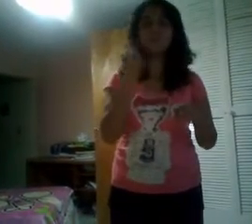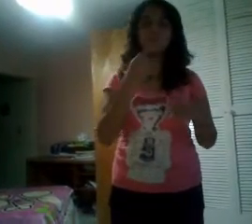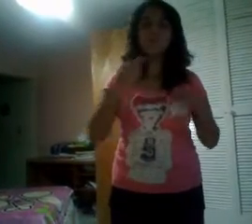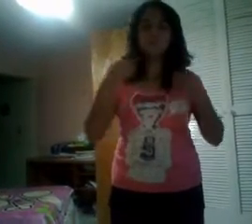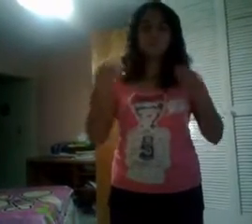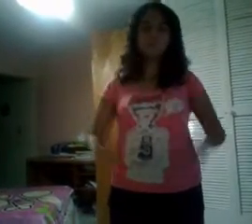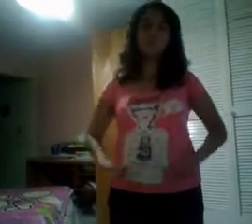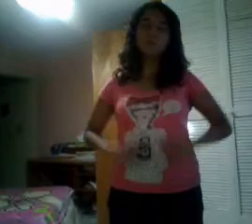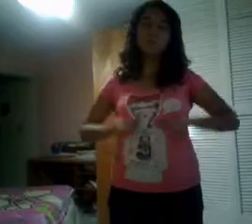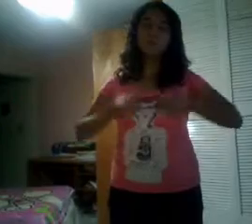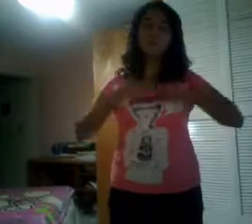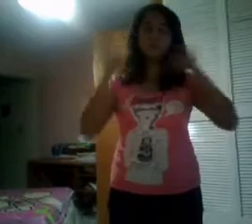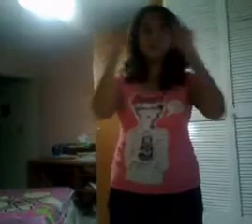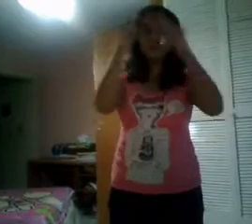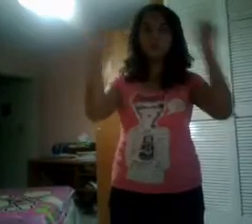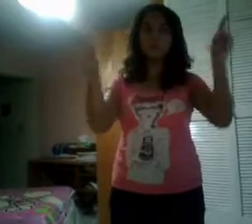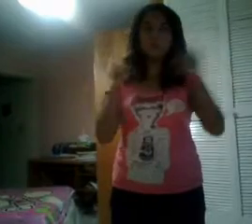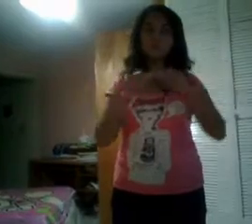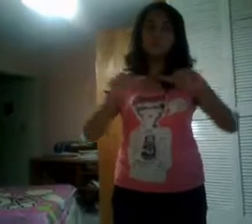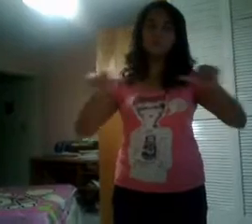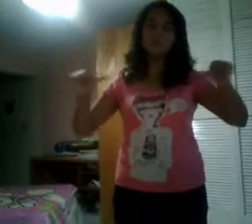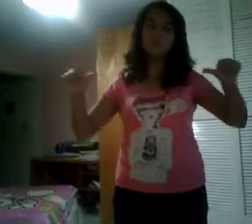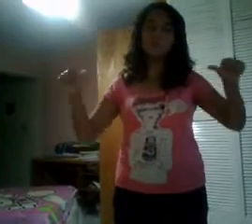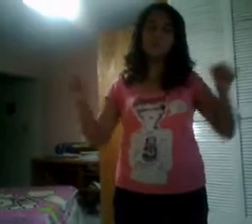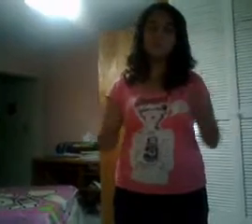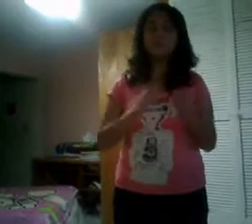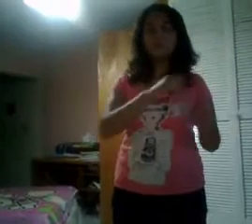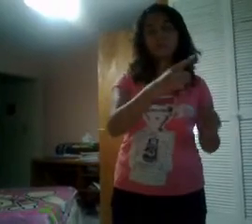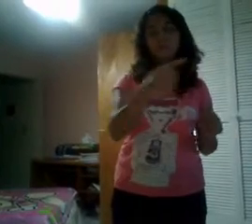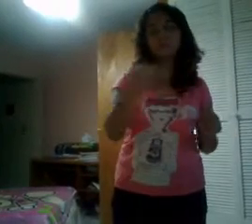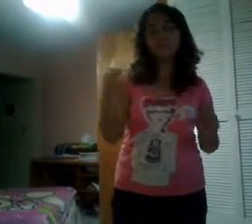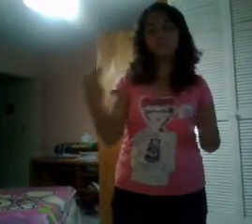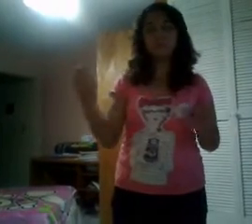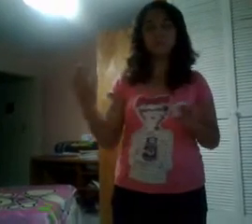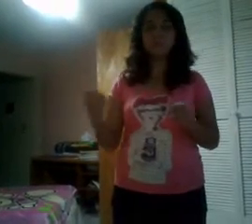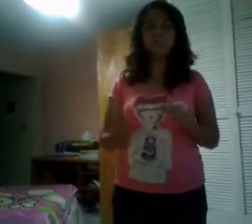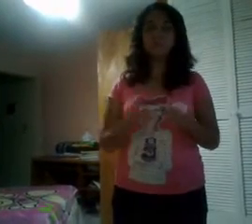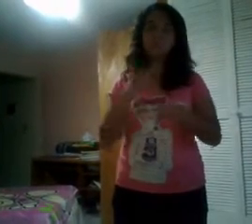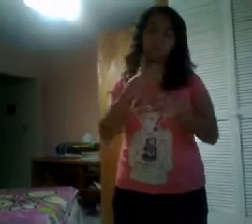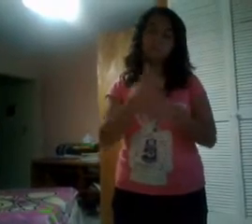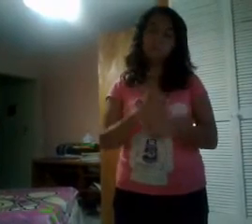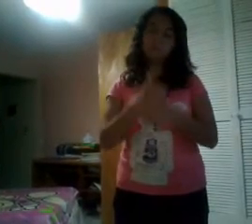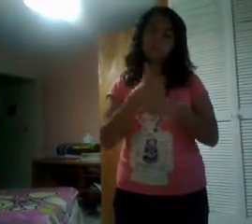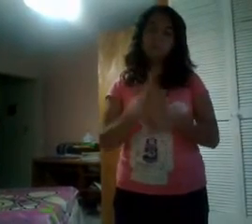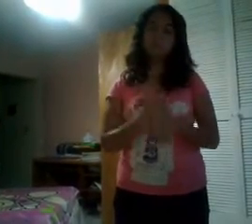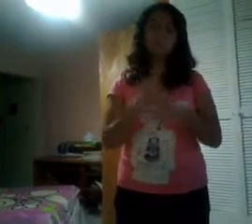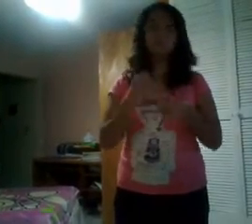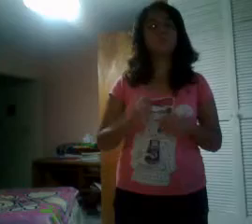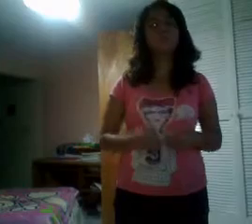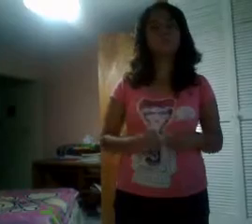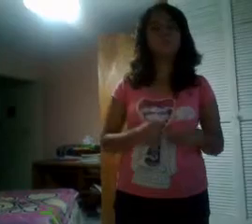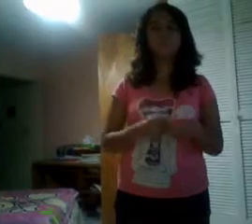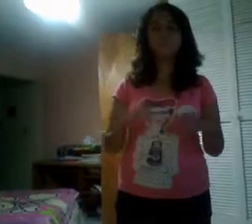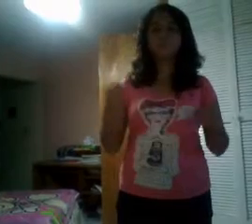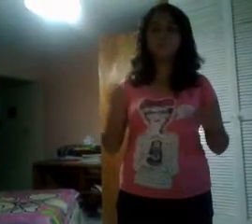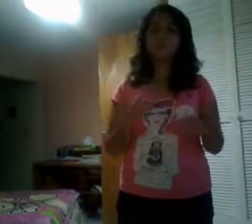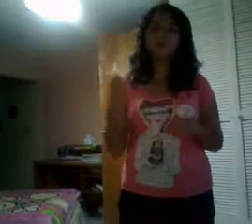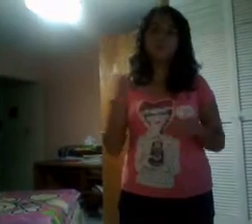en paz, de aquellos que sufren dolor Que canten por